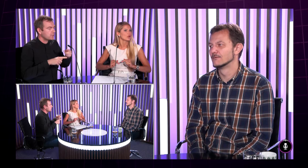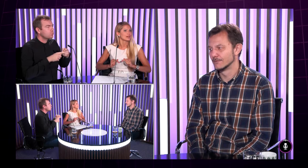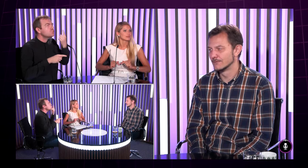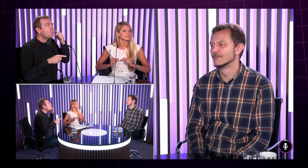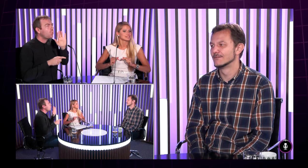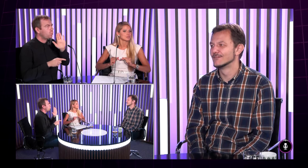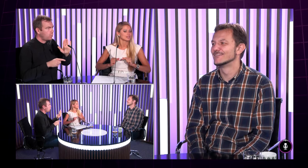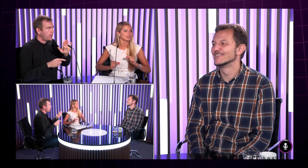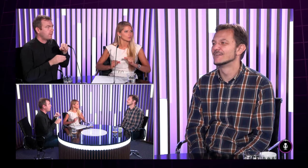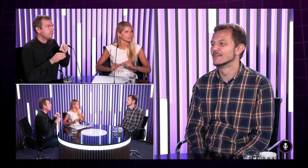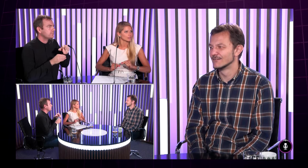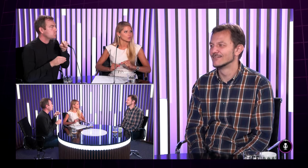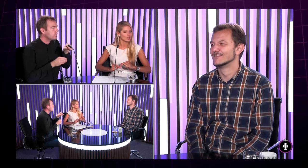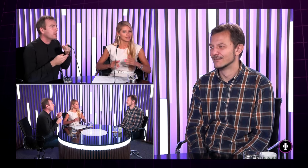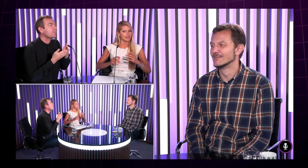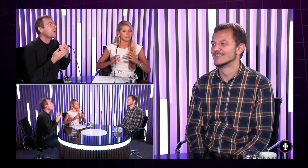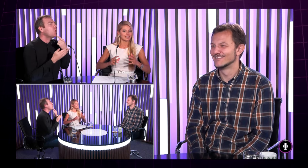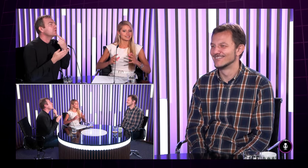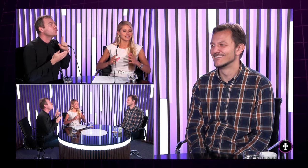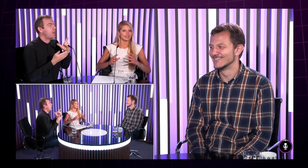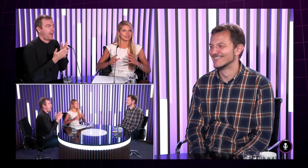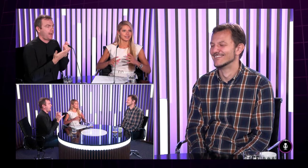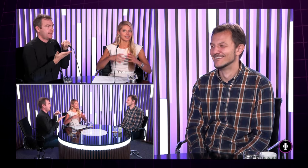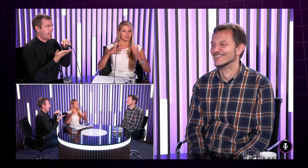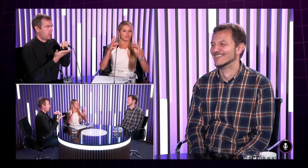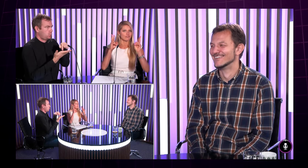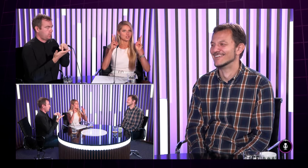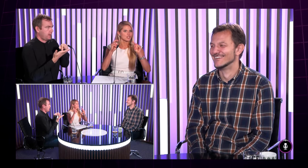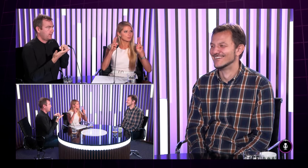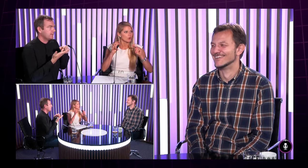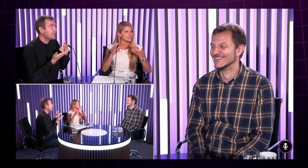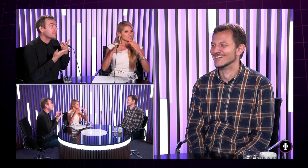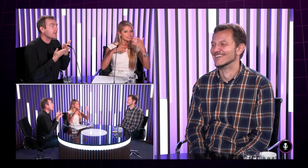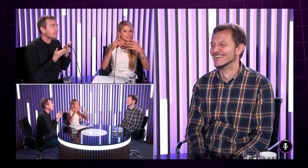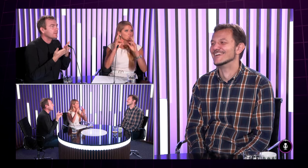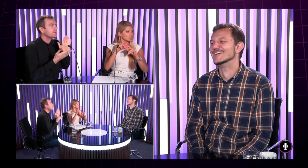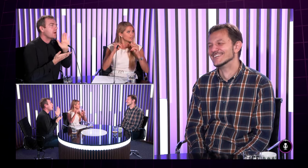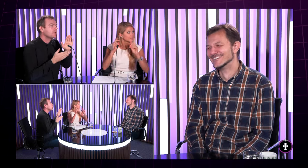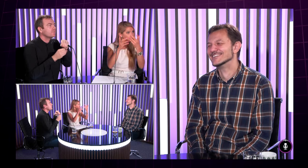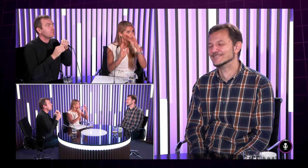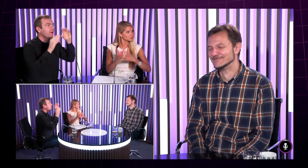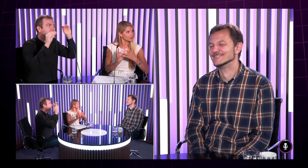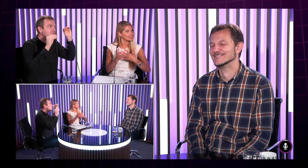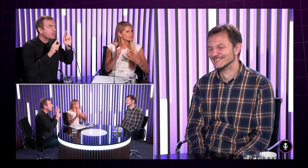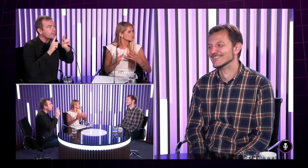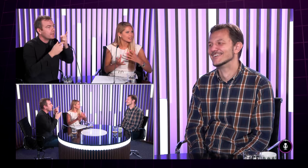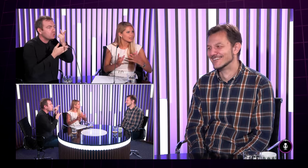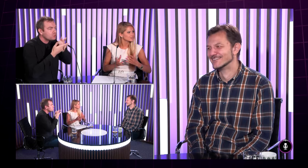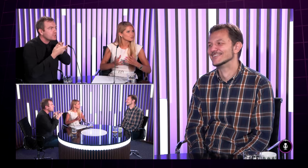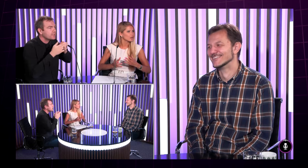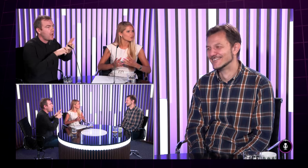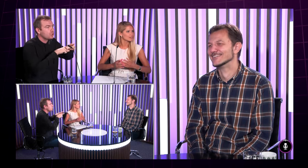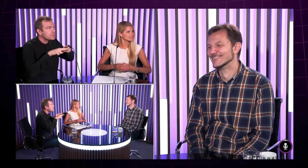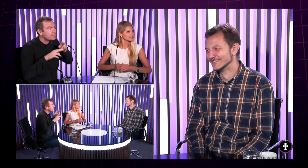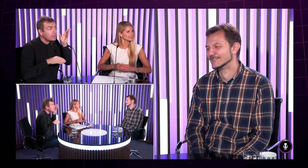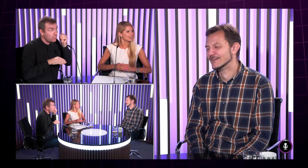tej kultúre napríklad ste spomínali tú literatúru máte také nejaké poviem večery poezie že si čítate v uvodzovkách niečo také